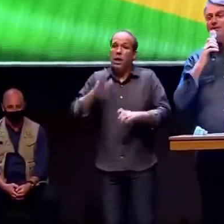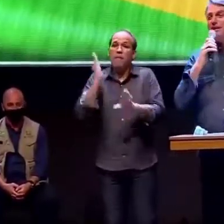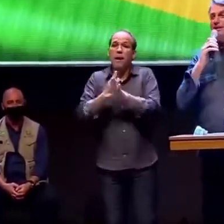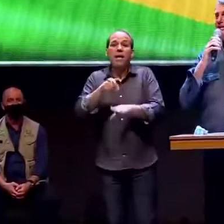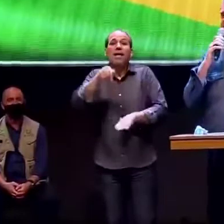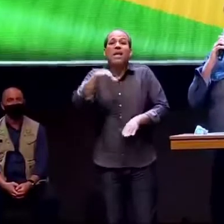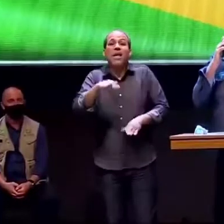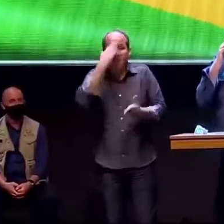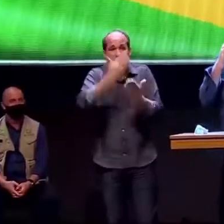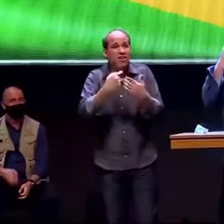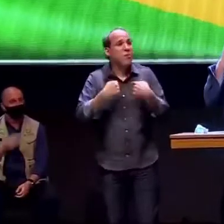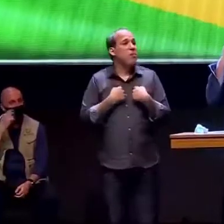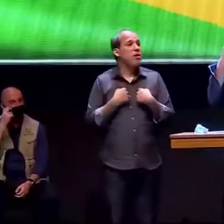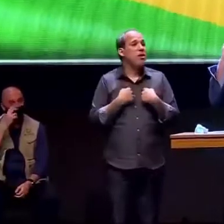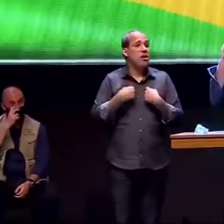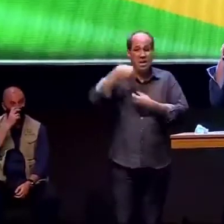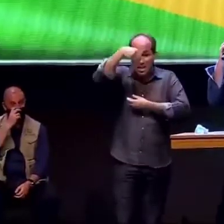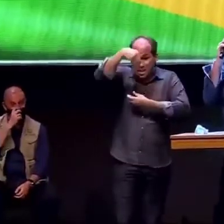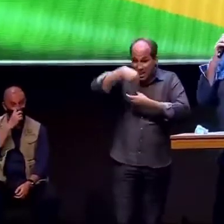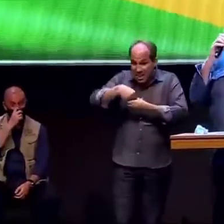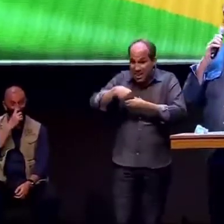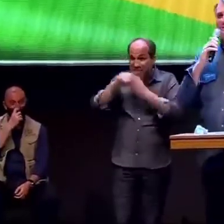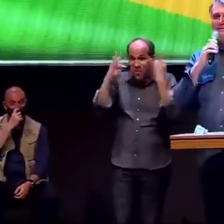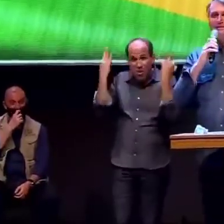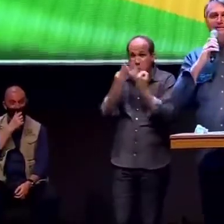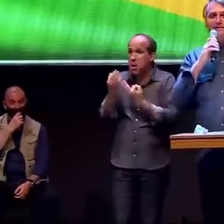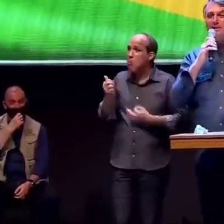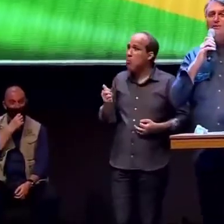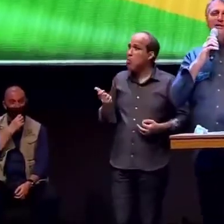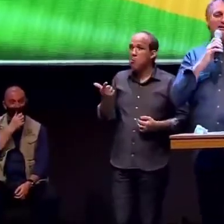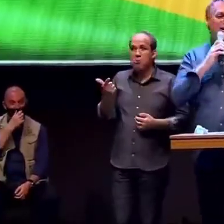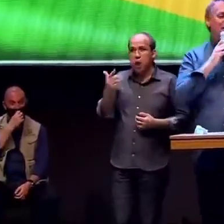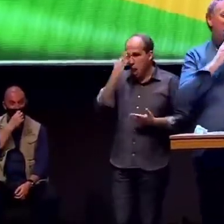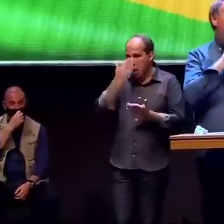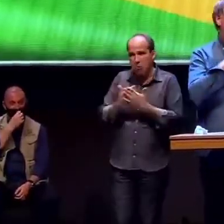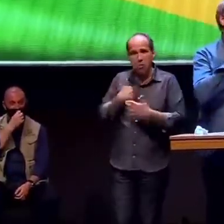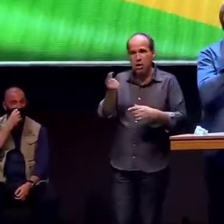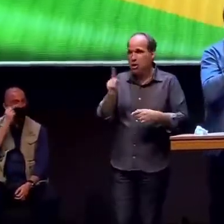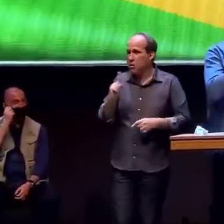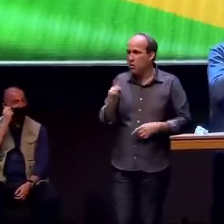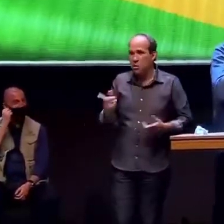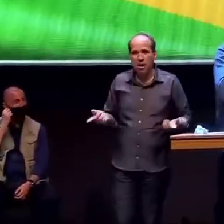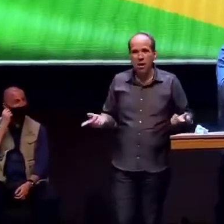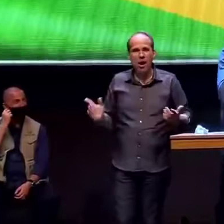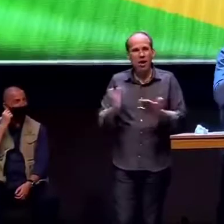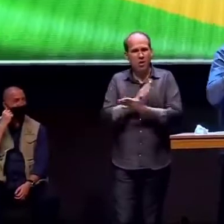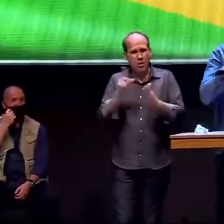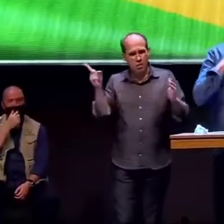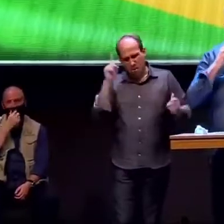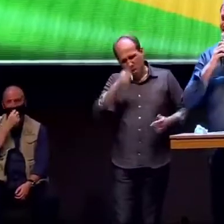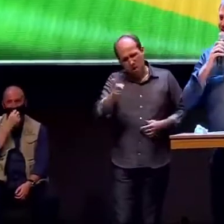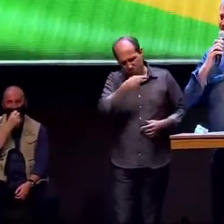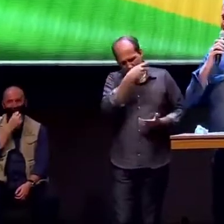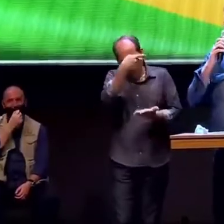dentro de casa estava difícil acreditar alguns achavam que eu tinha que ser internado